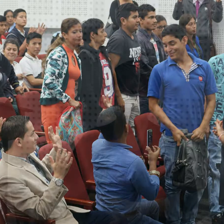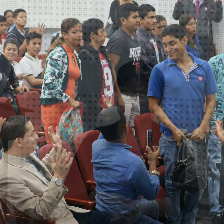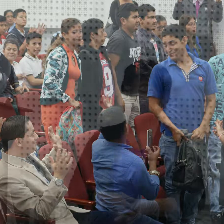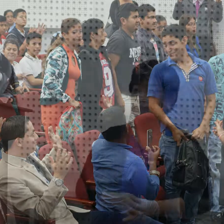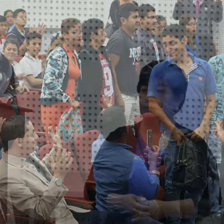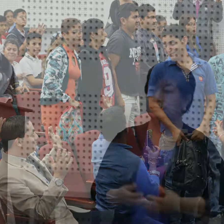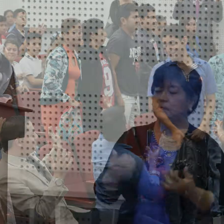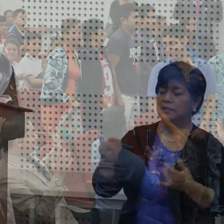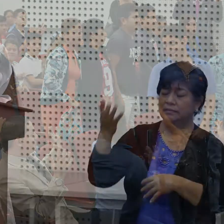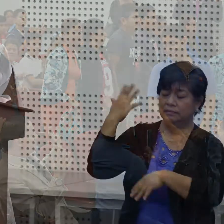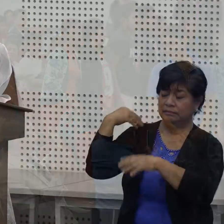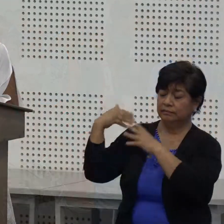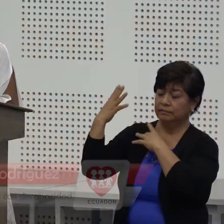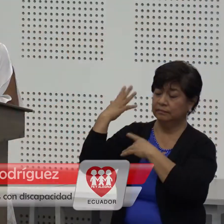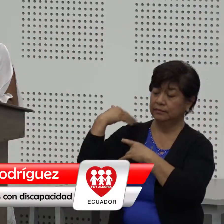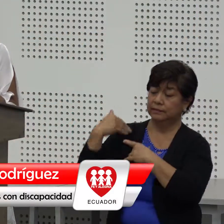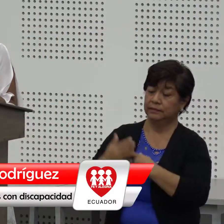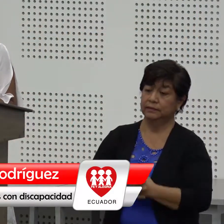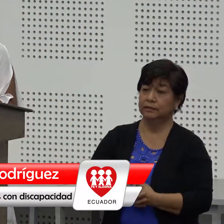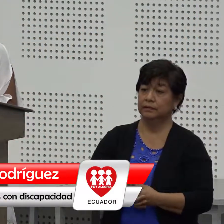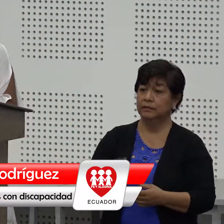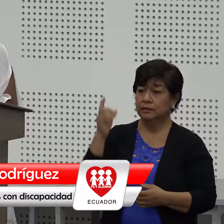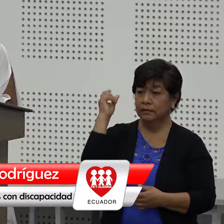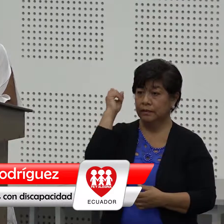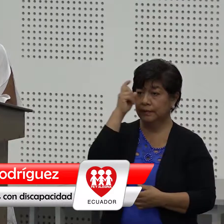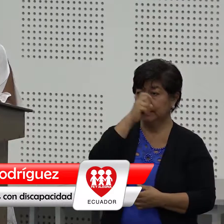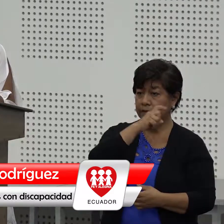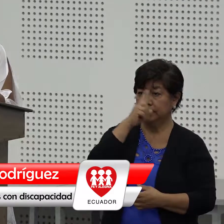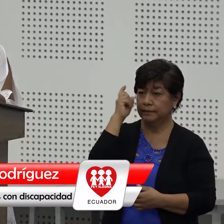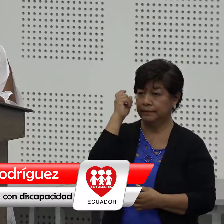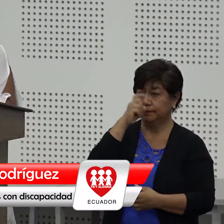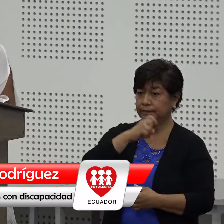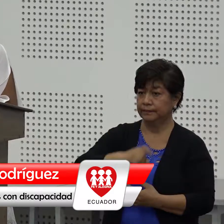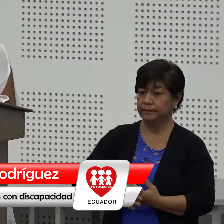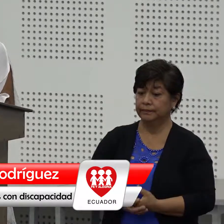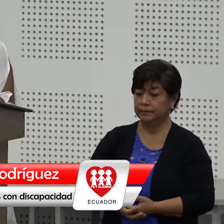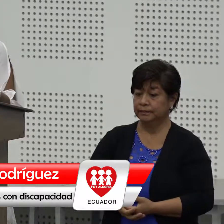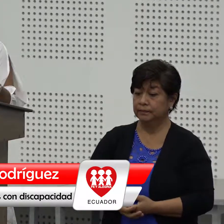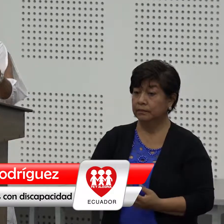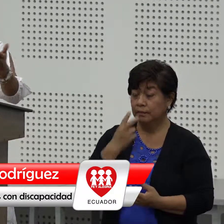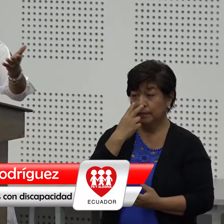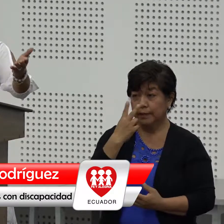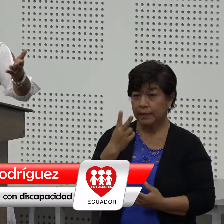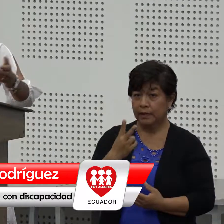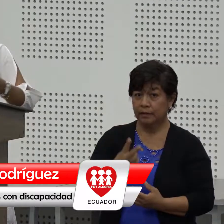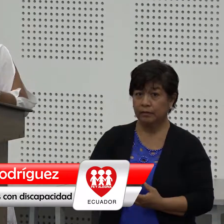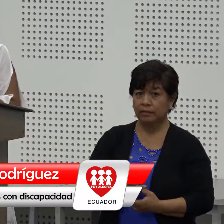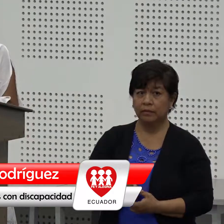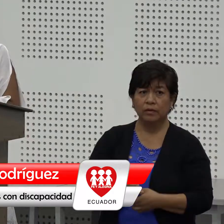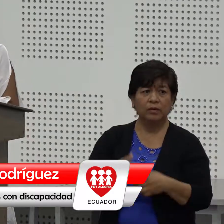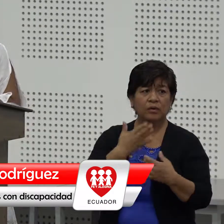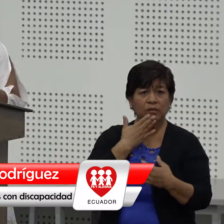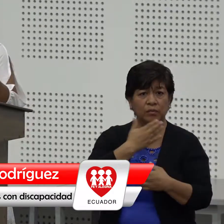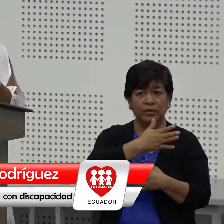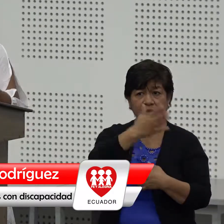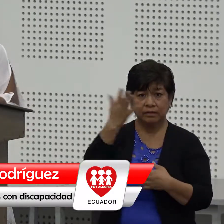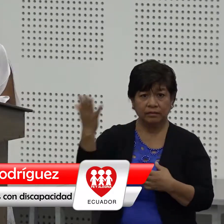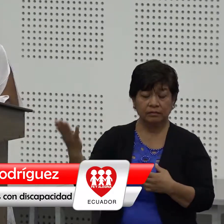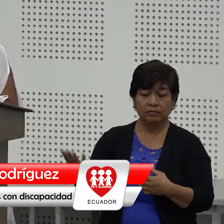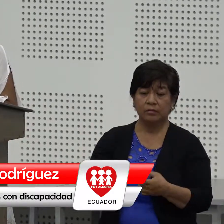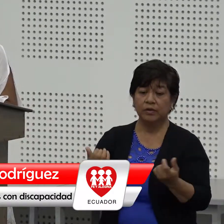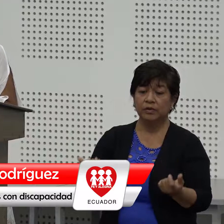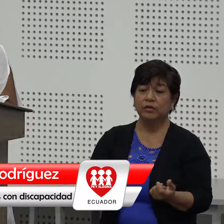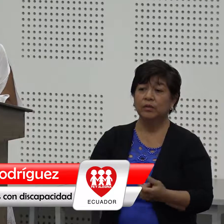Hace años atrás era muy difícil ver un escenario como este un